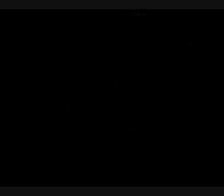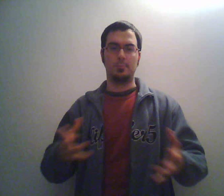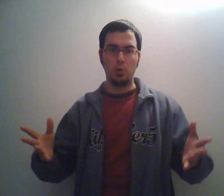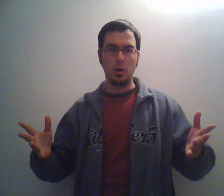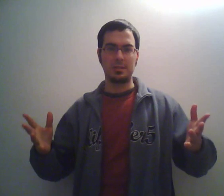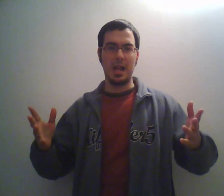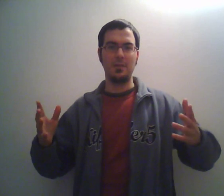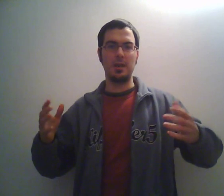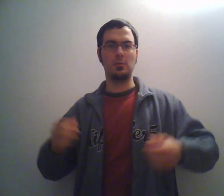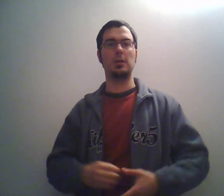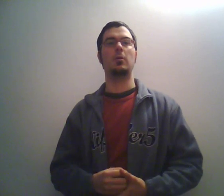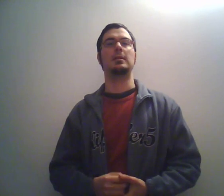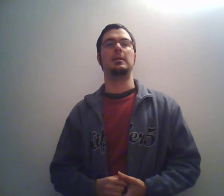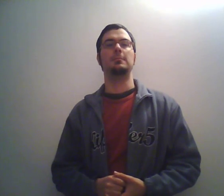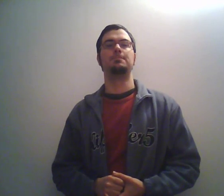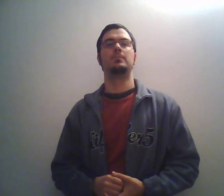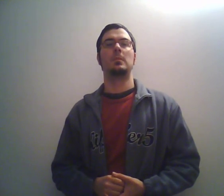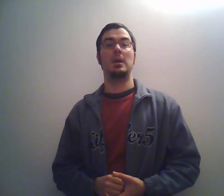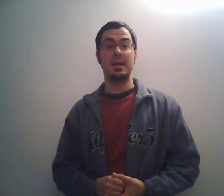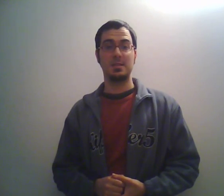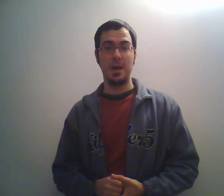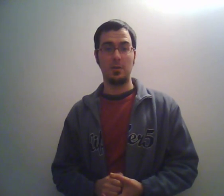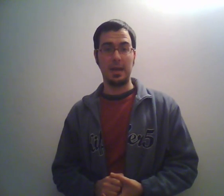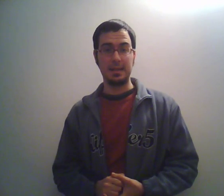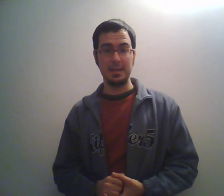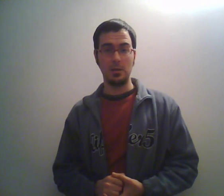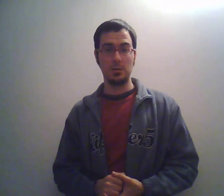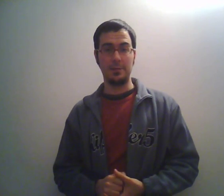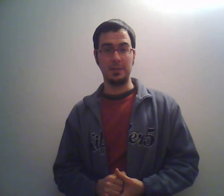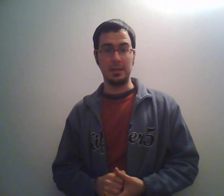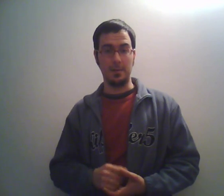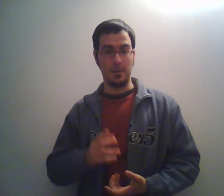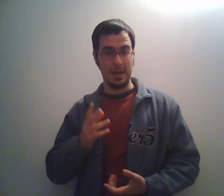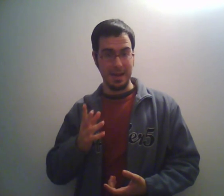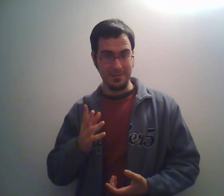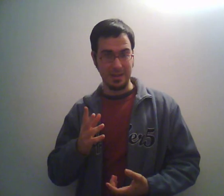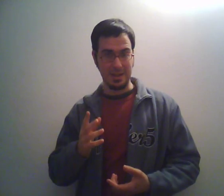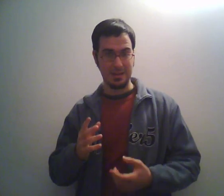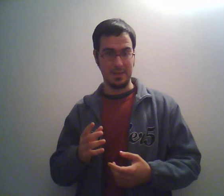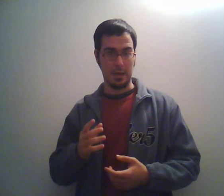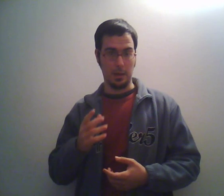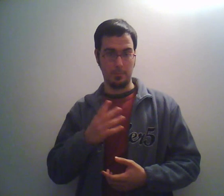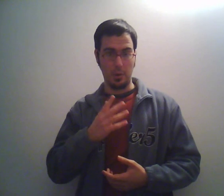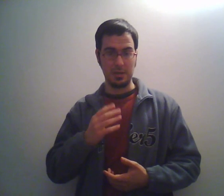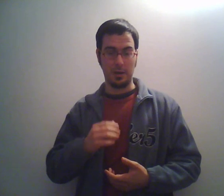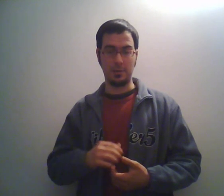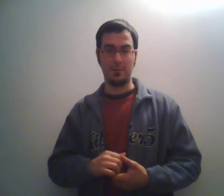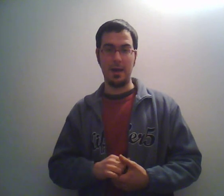Buon salve a tutti quanti, spero che il titolo del video e le avvertenze pochi secondi fa